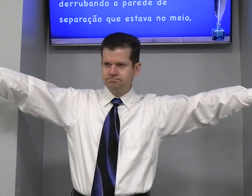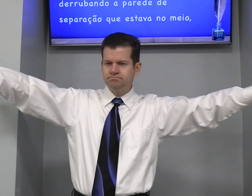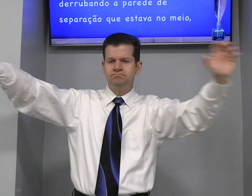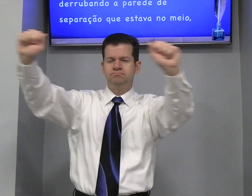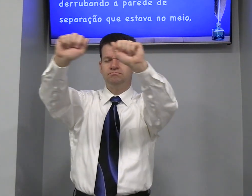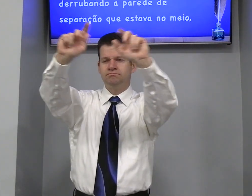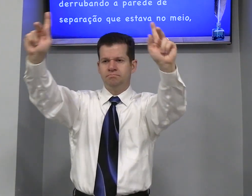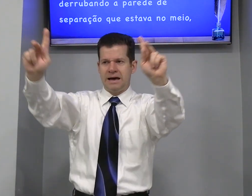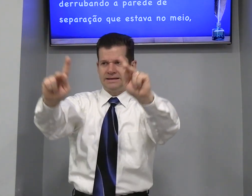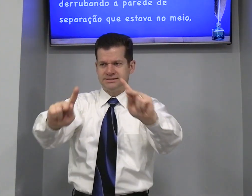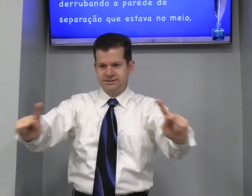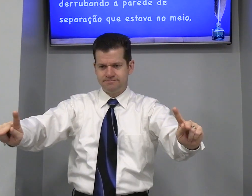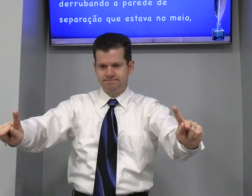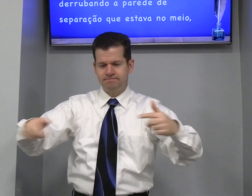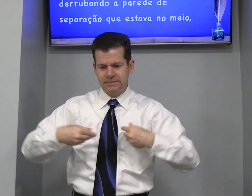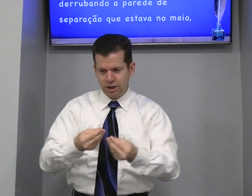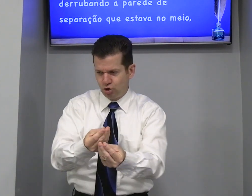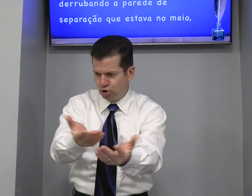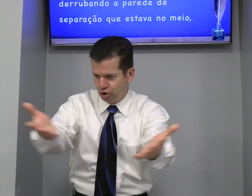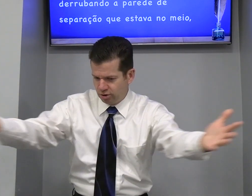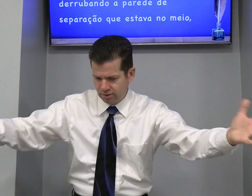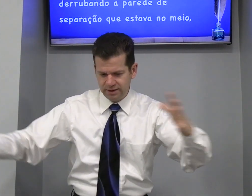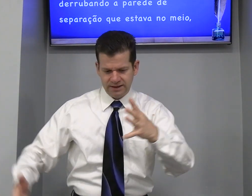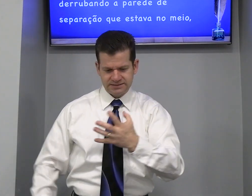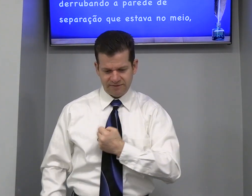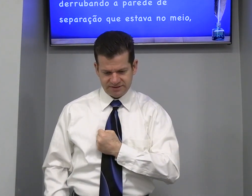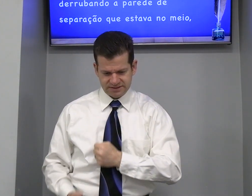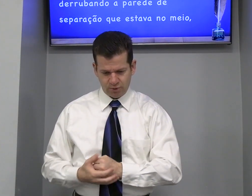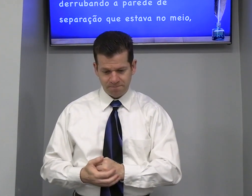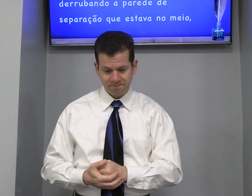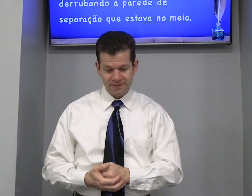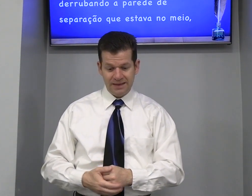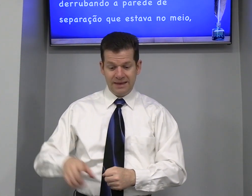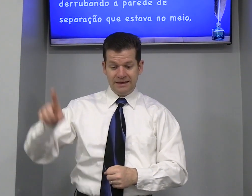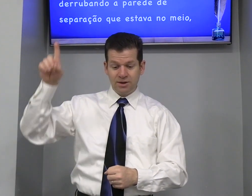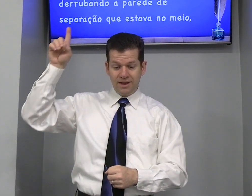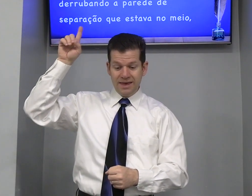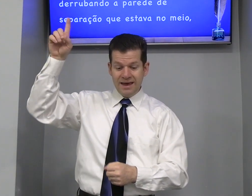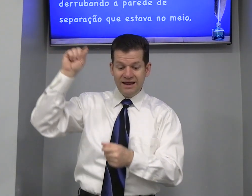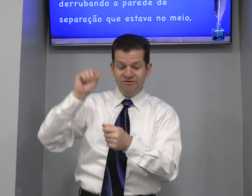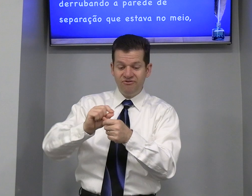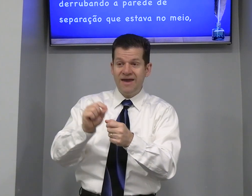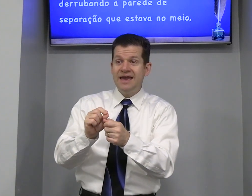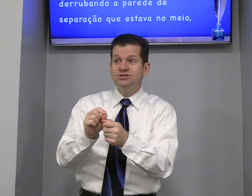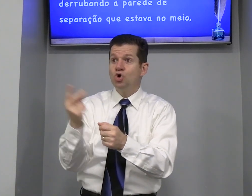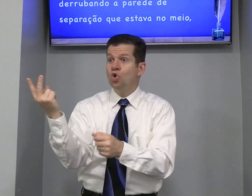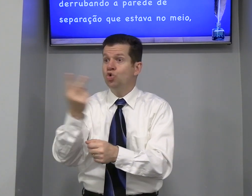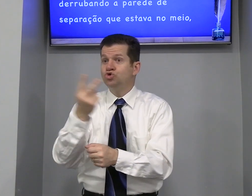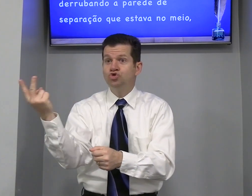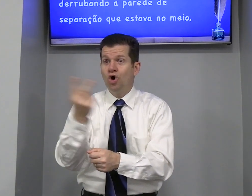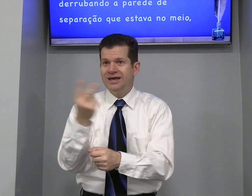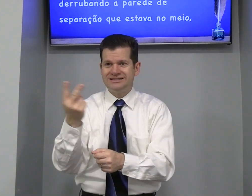Paz Salvação Então Ele Fez Os dois